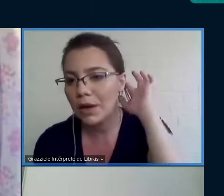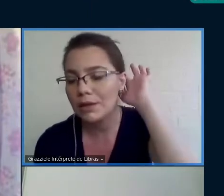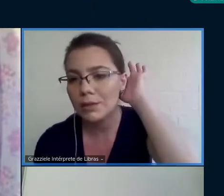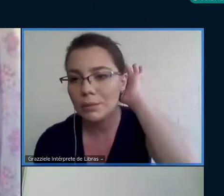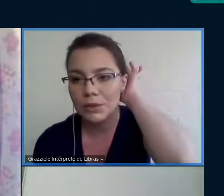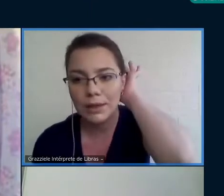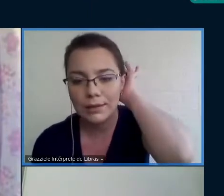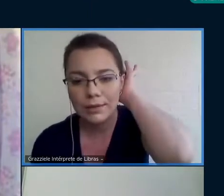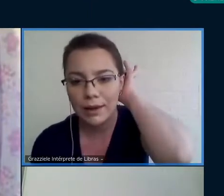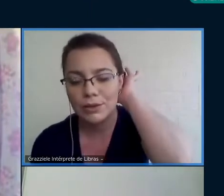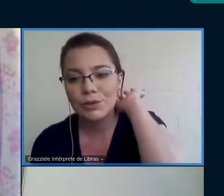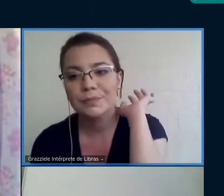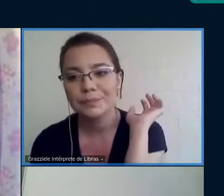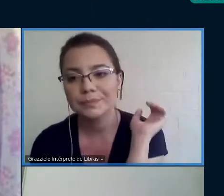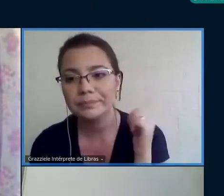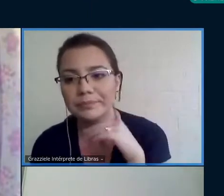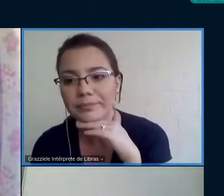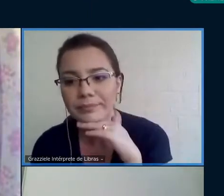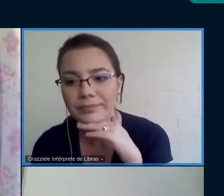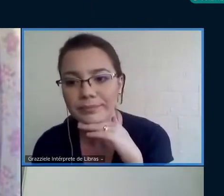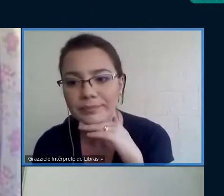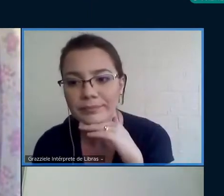pesquisa com relação à musicalidade.